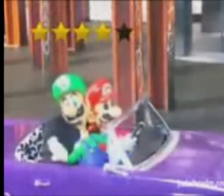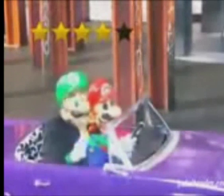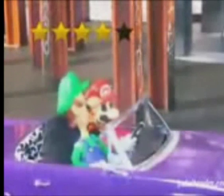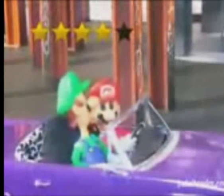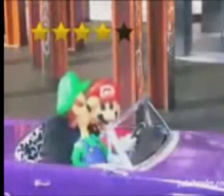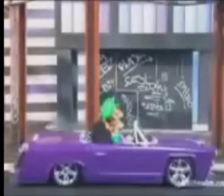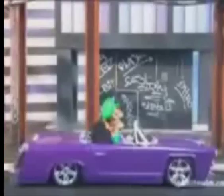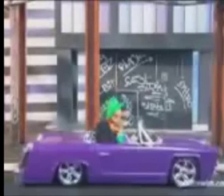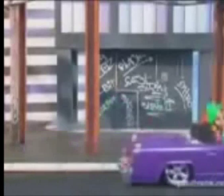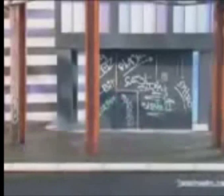funny